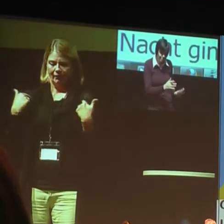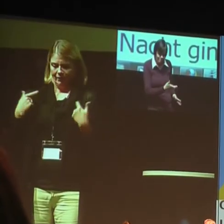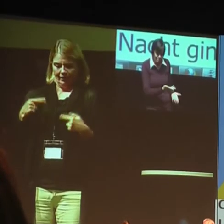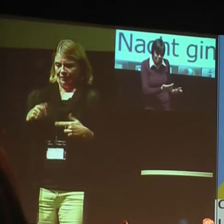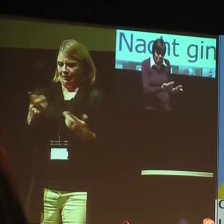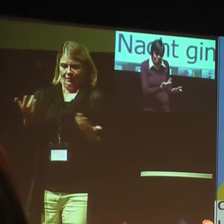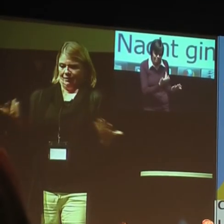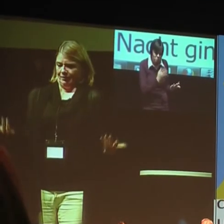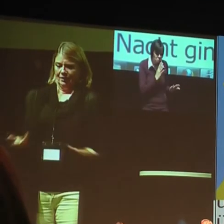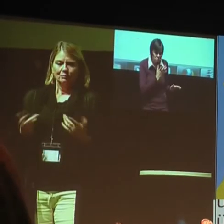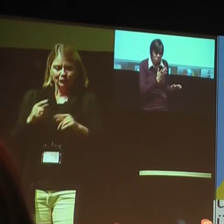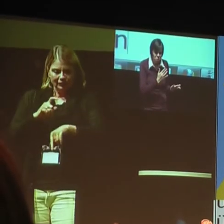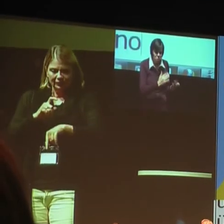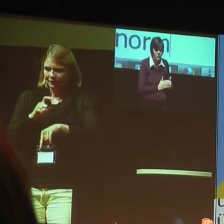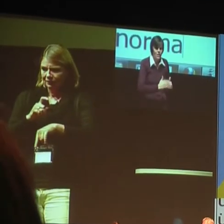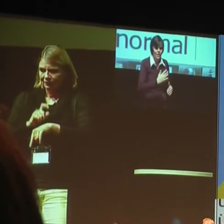Zeit geben, auch dem Ziel. Danke.